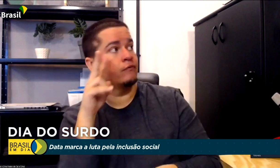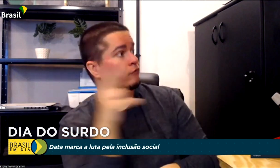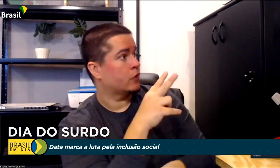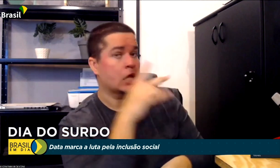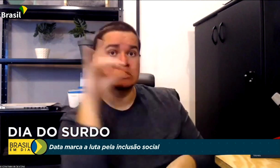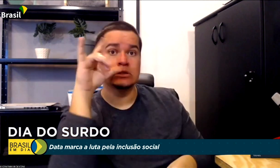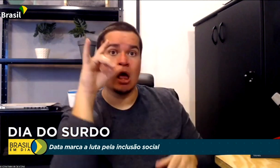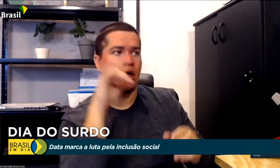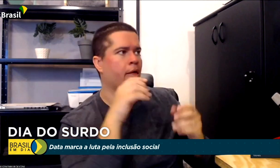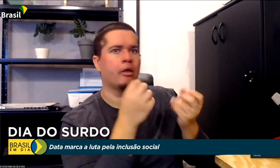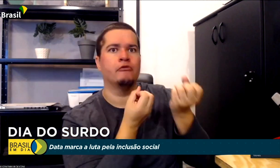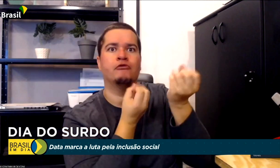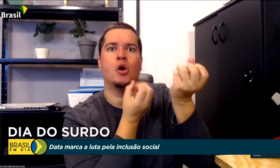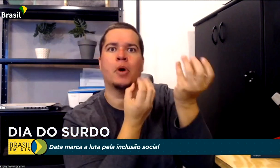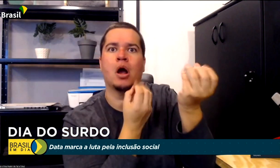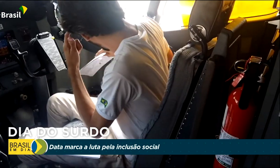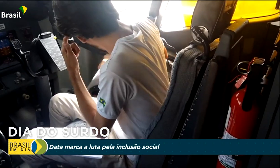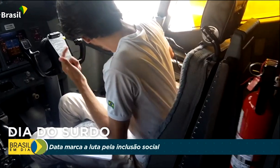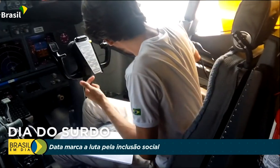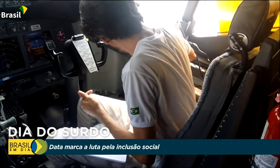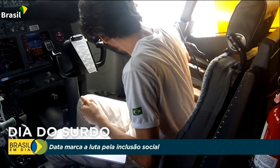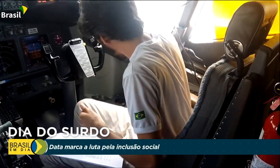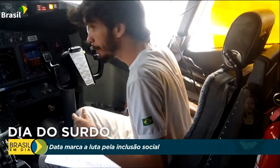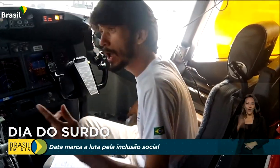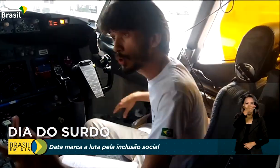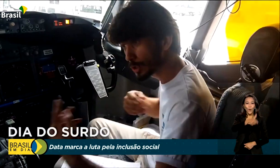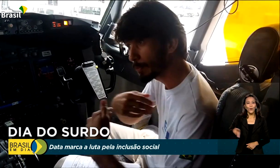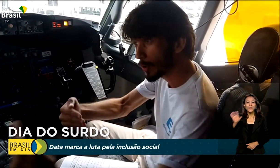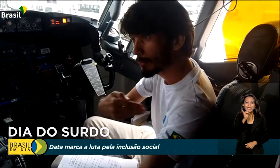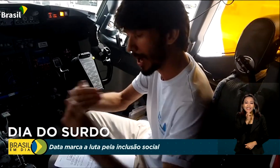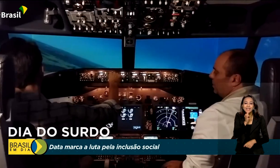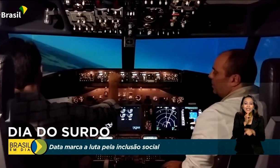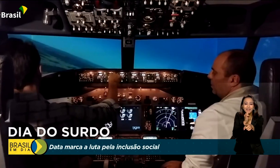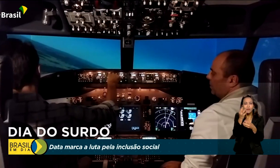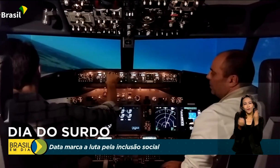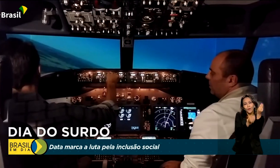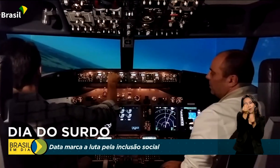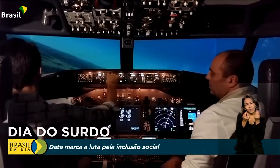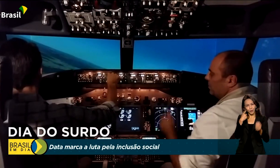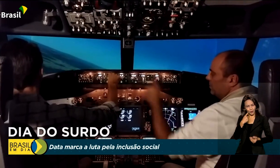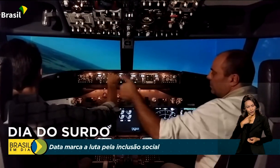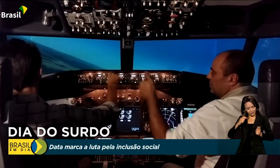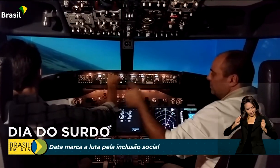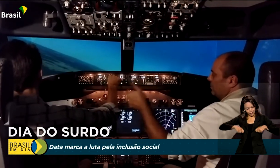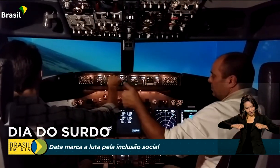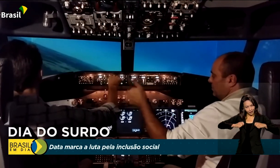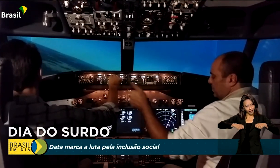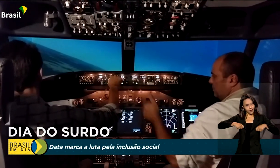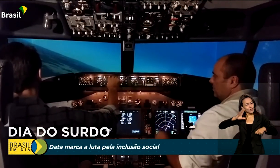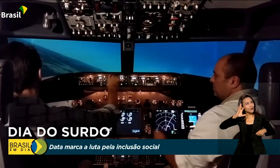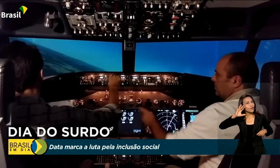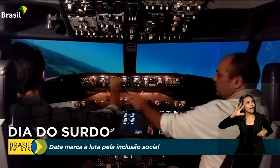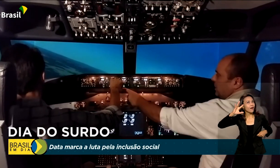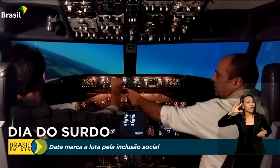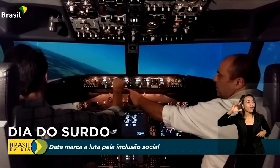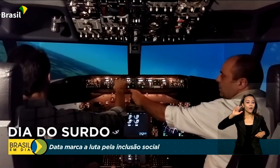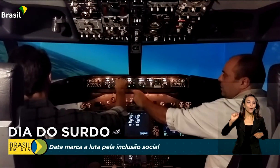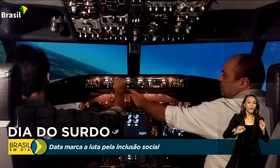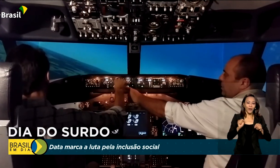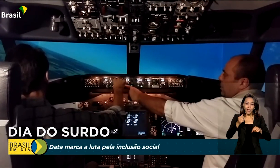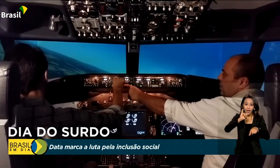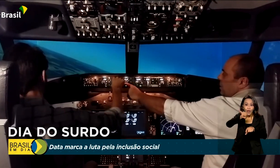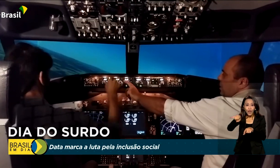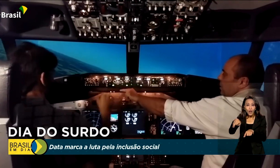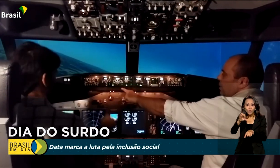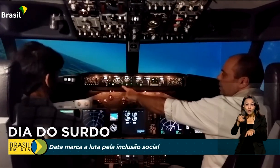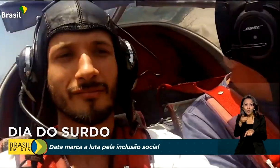cotidiano. Outro exemplo de como os surdos podem e devem sonhar alto é o do João